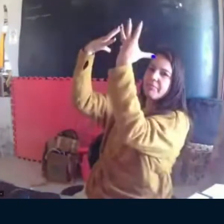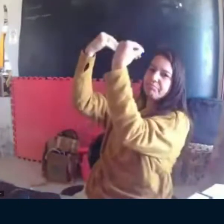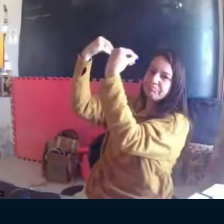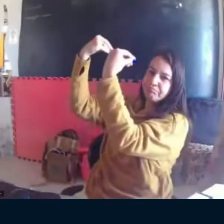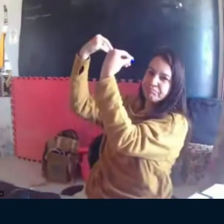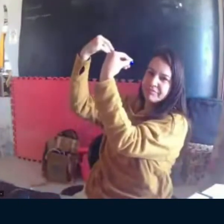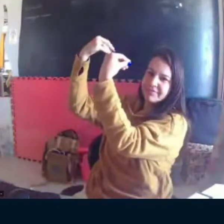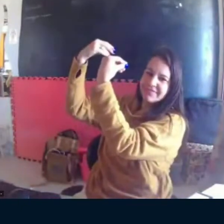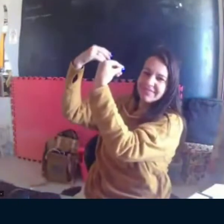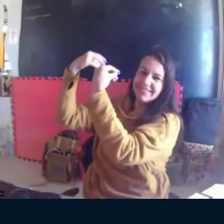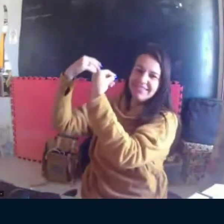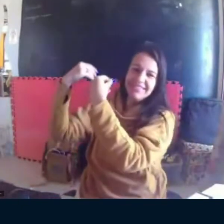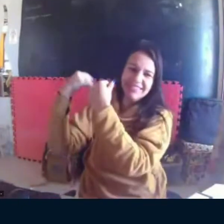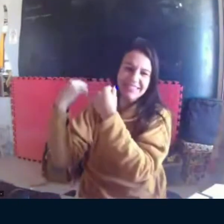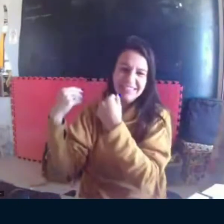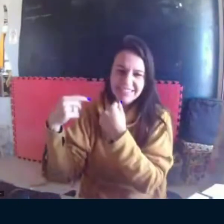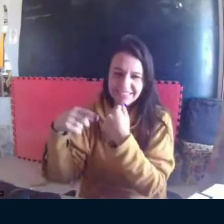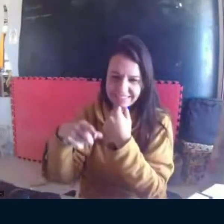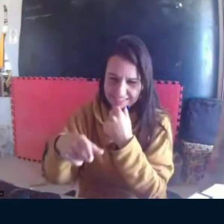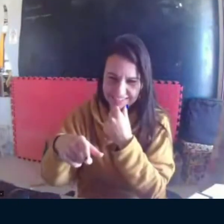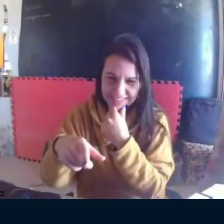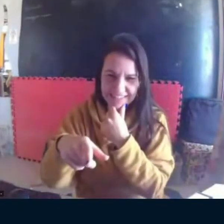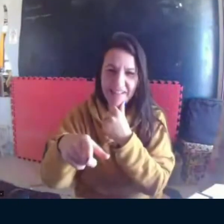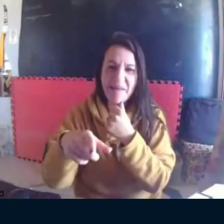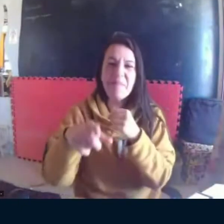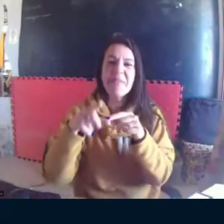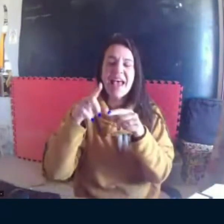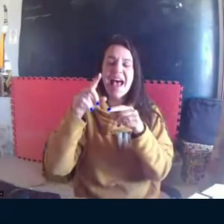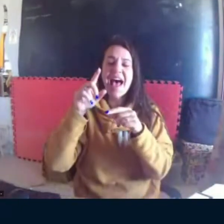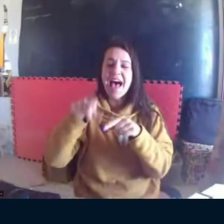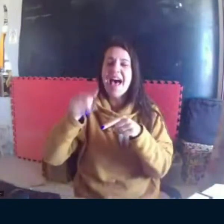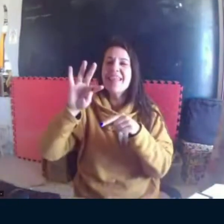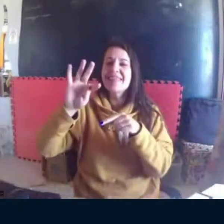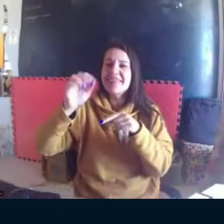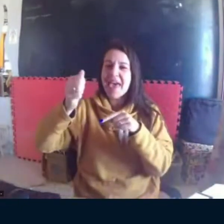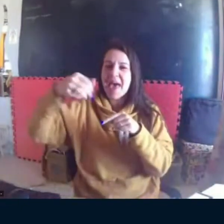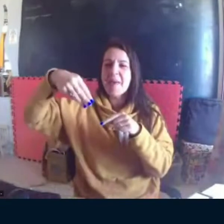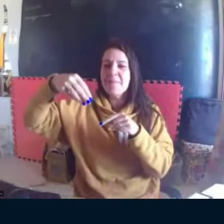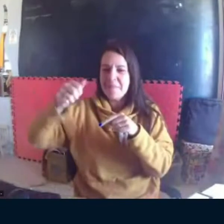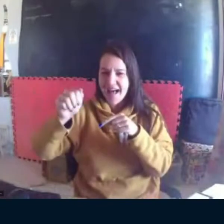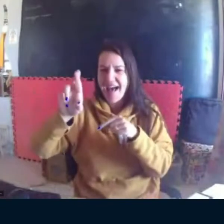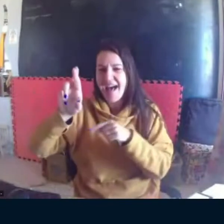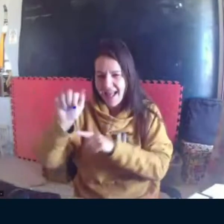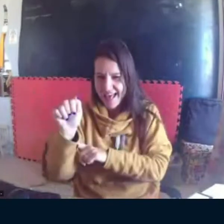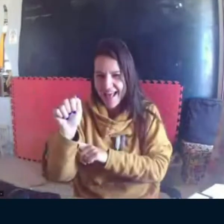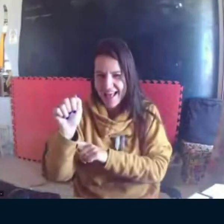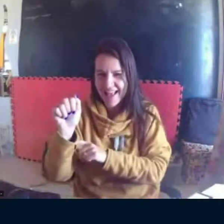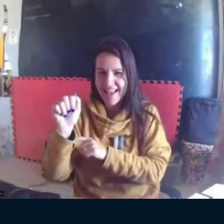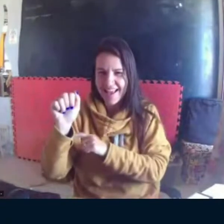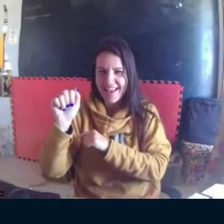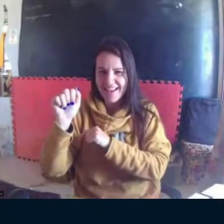Então, essa sua frase eu achei bem interessante. Descemos até as estrelas pararem de brilhar. Eu achei